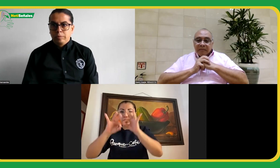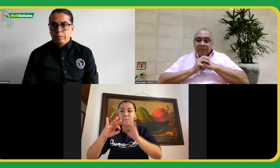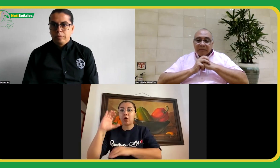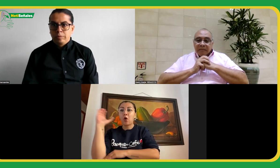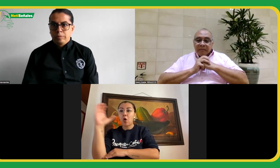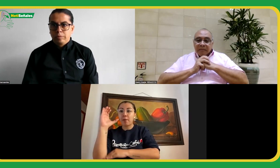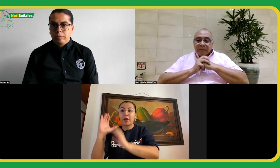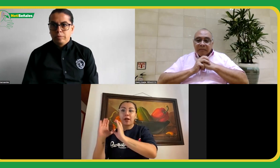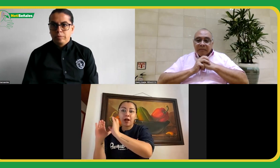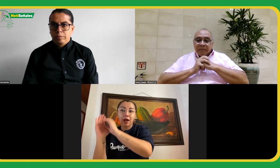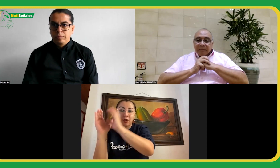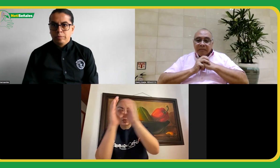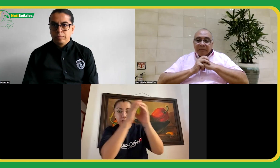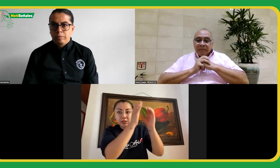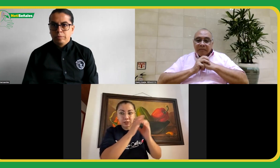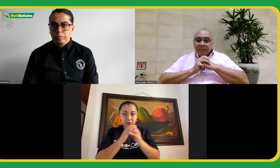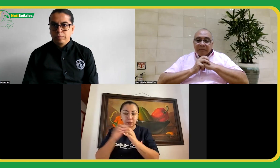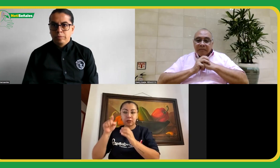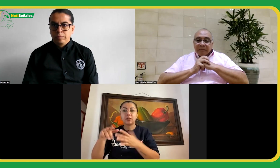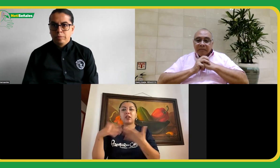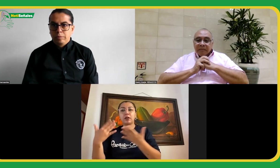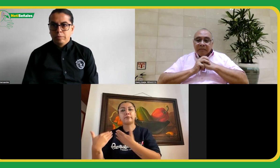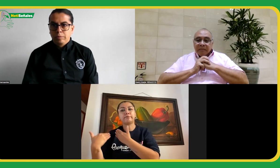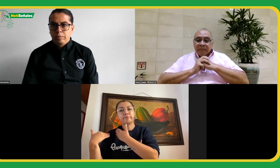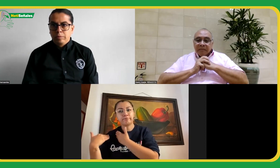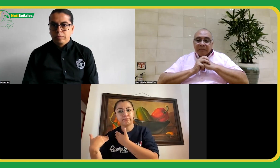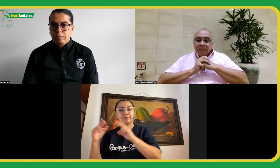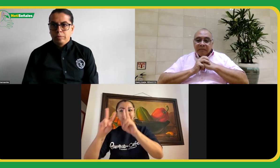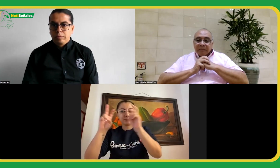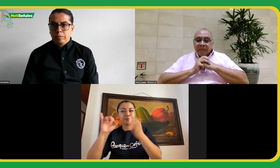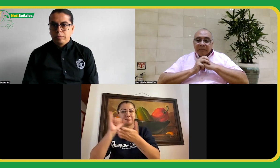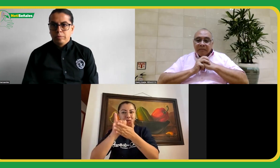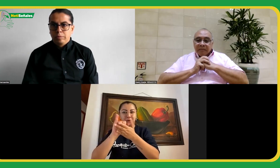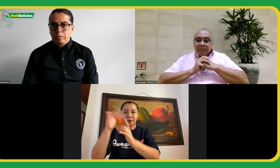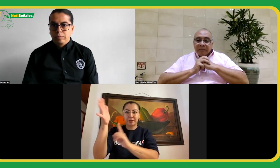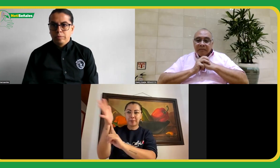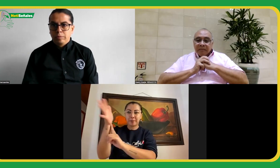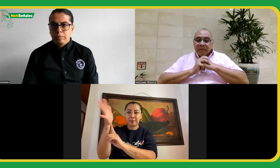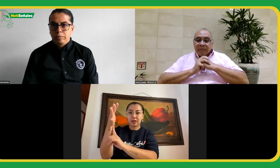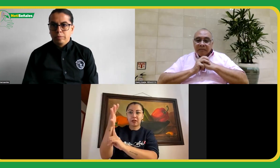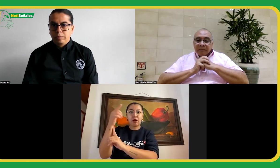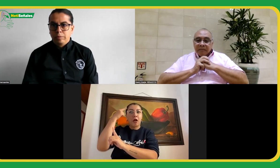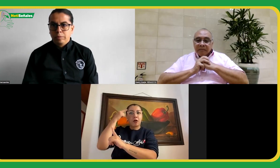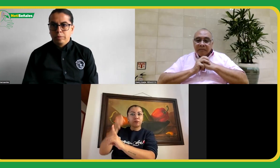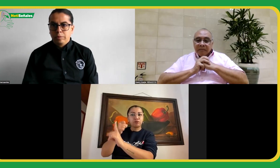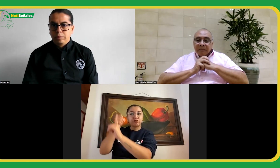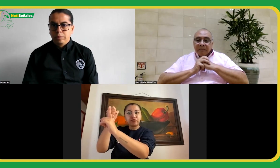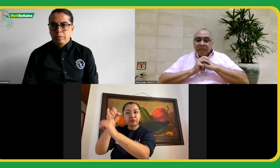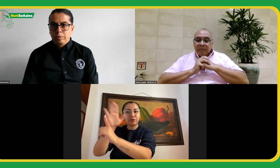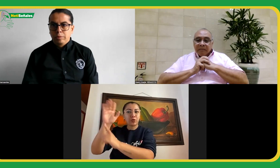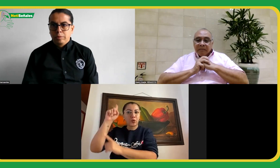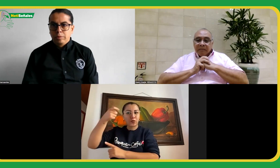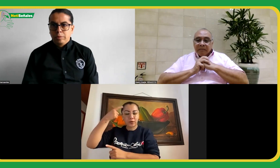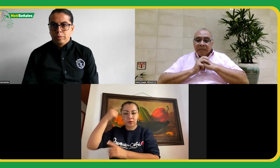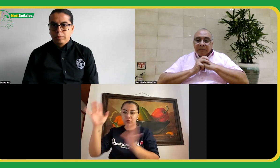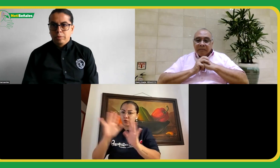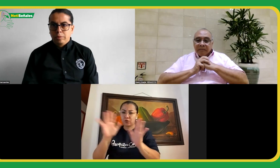asociaciones, más que tienen, pues, esa responsabilidad del tema de la bandera, más que hacer presión al gobierno por